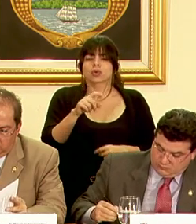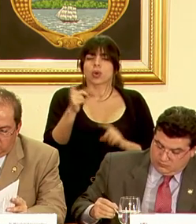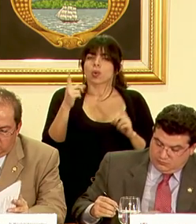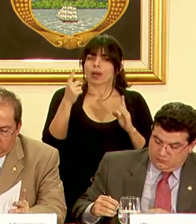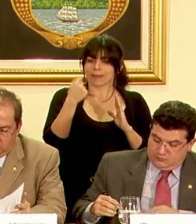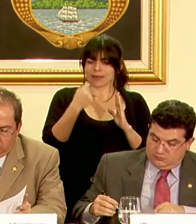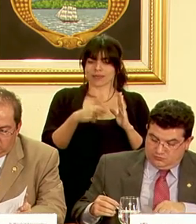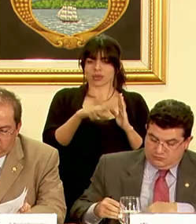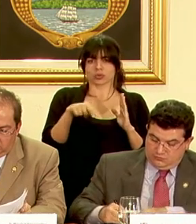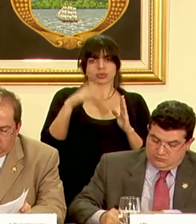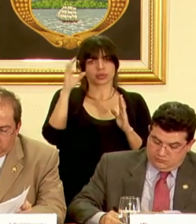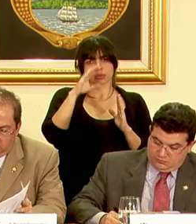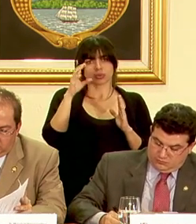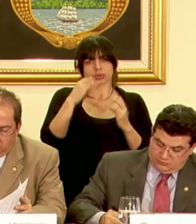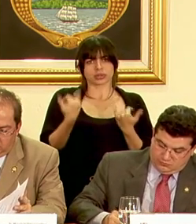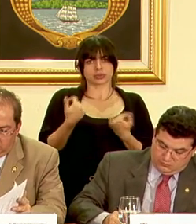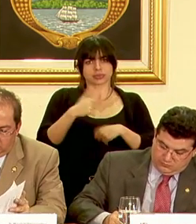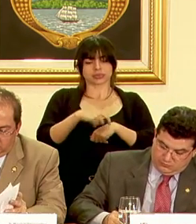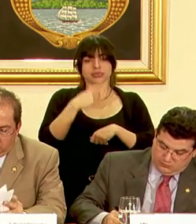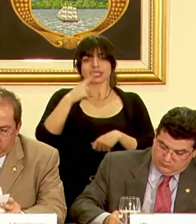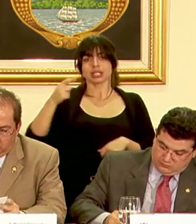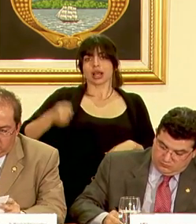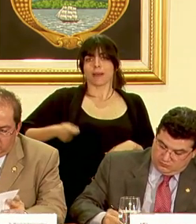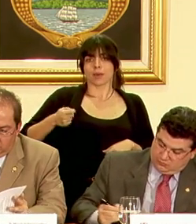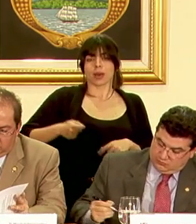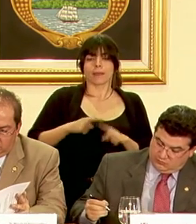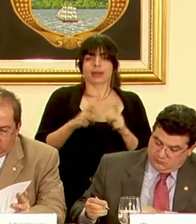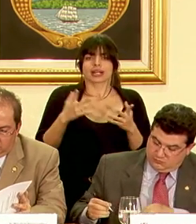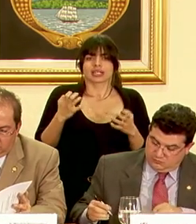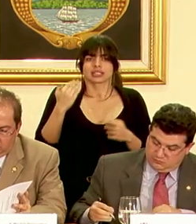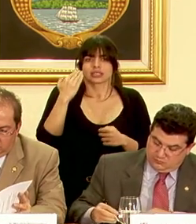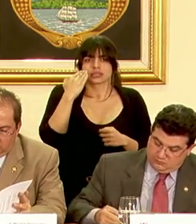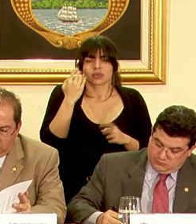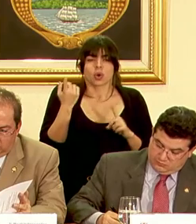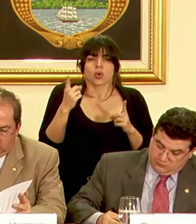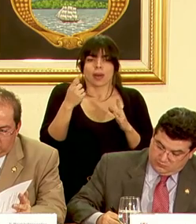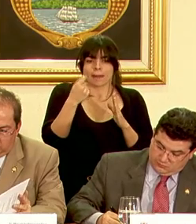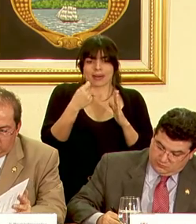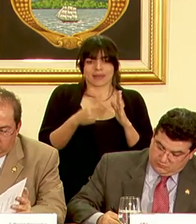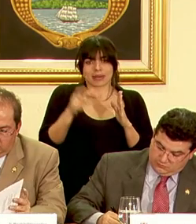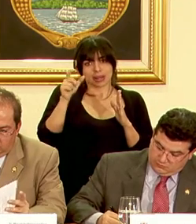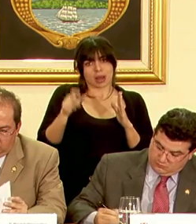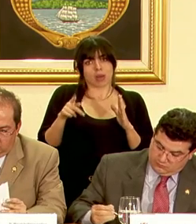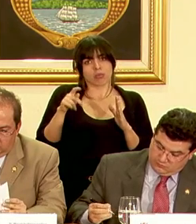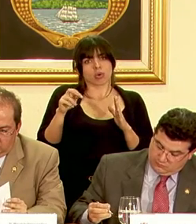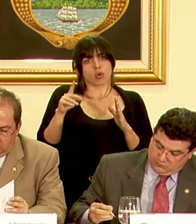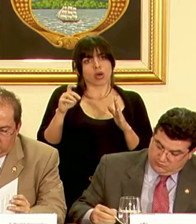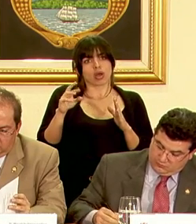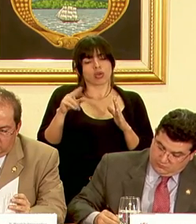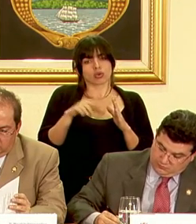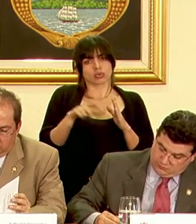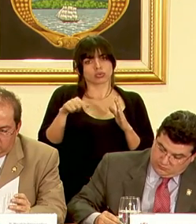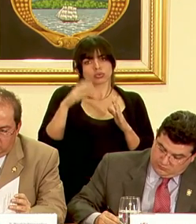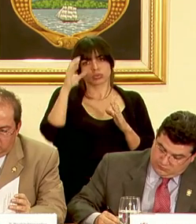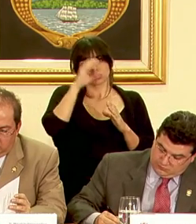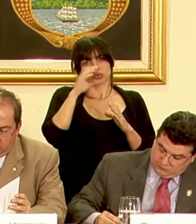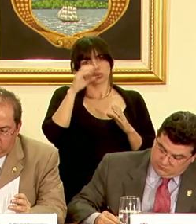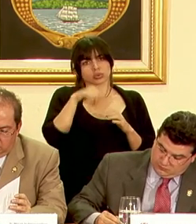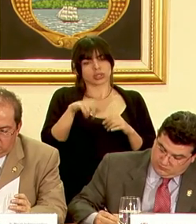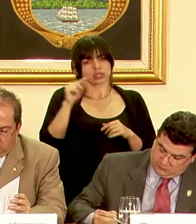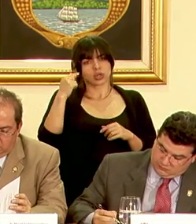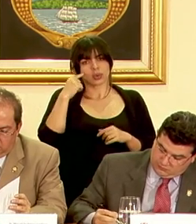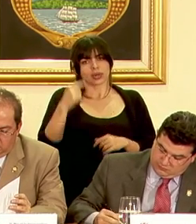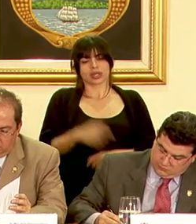perfil que ustedes andan buscando usted dijo que eran abogados pero quisiera saber cuál es el perfil de procurador o procuradora que está buscando esta